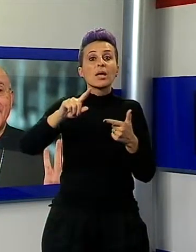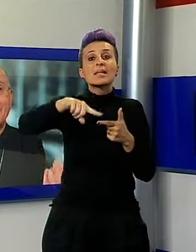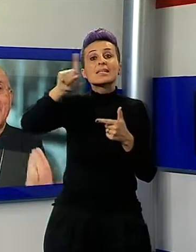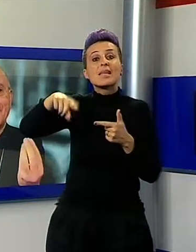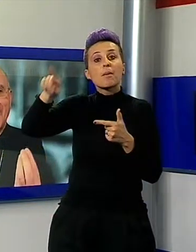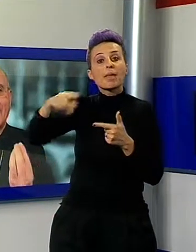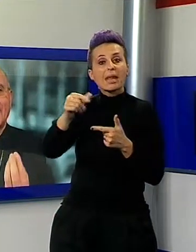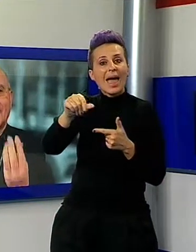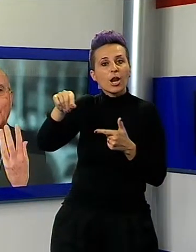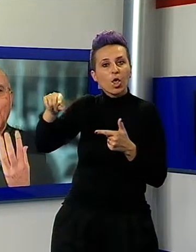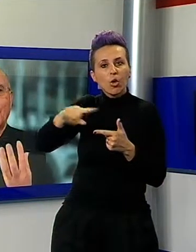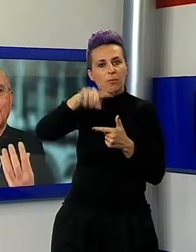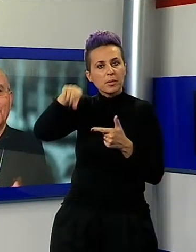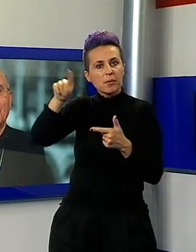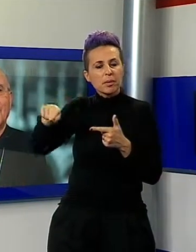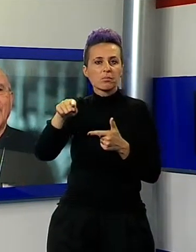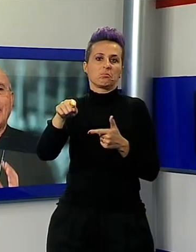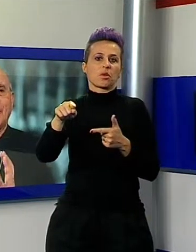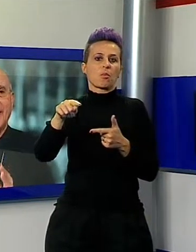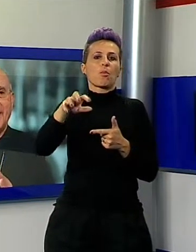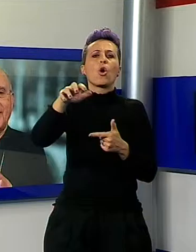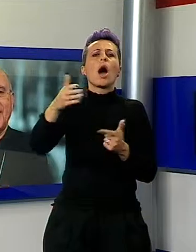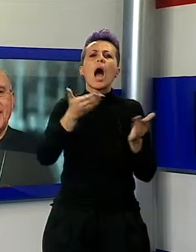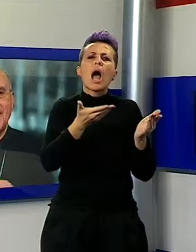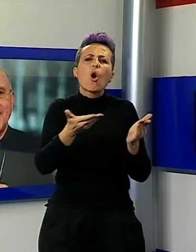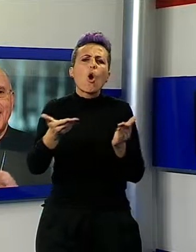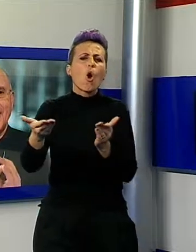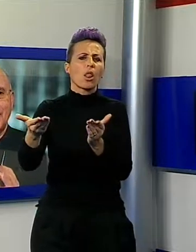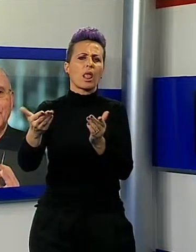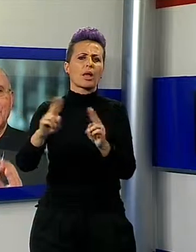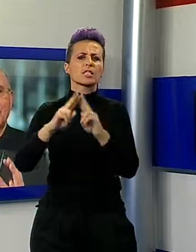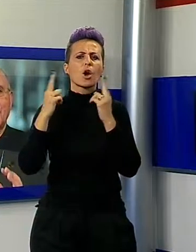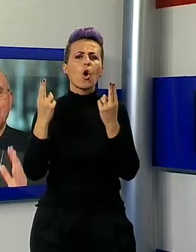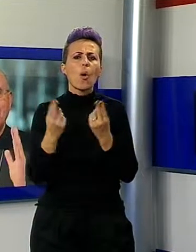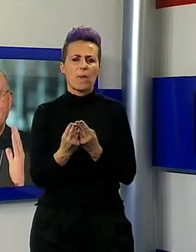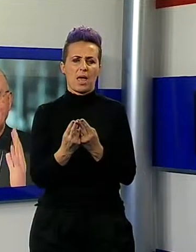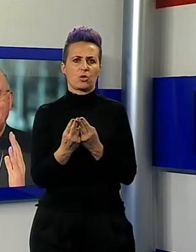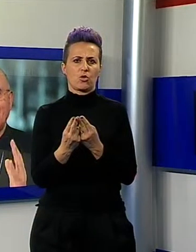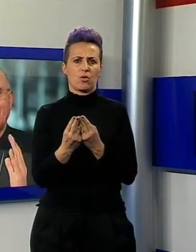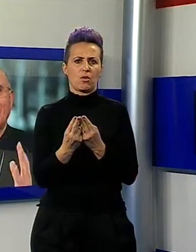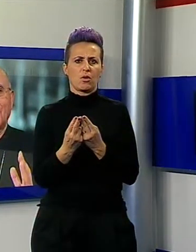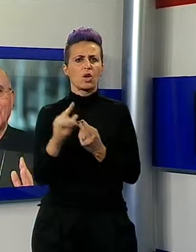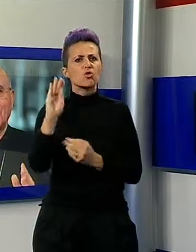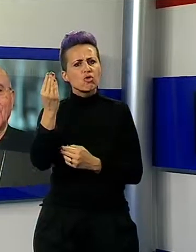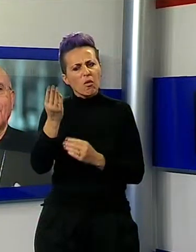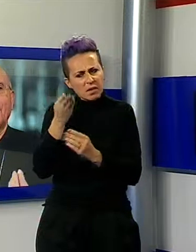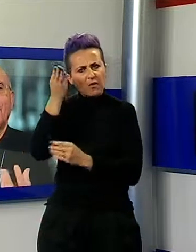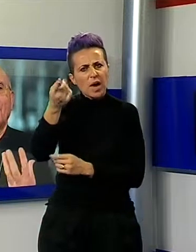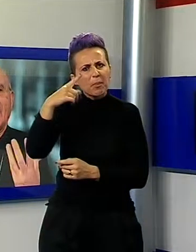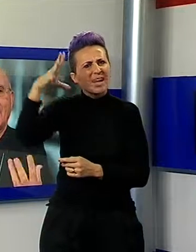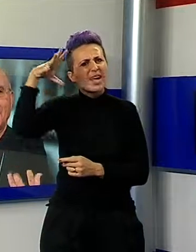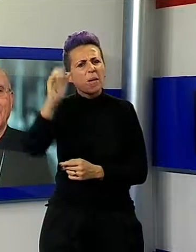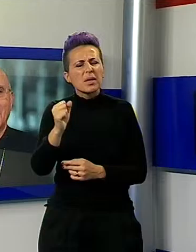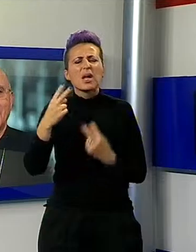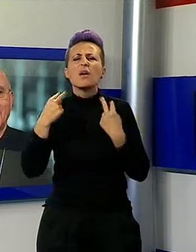santa, ma luogo di accoglienza e aiuta i giovani per capire il senso della loro vita. Cosa